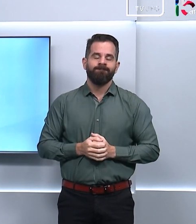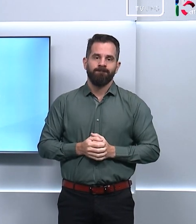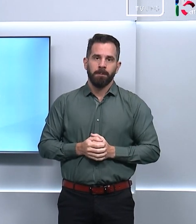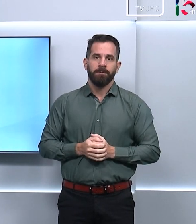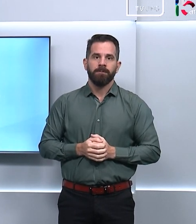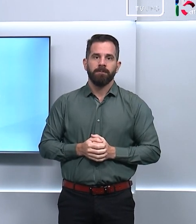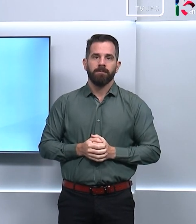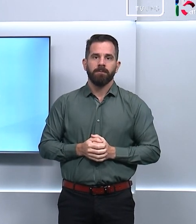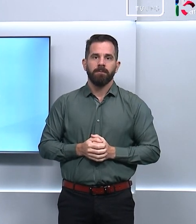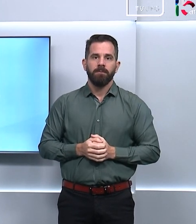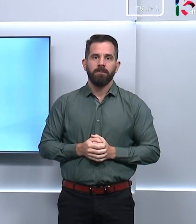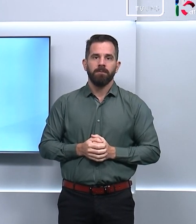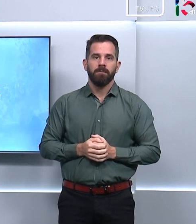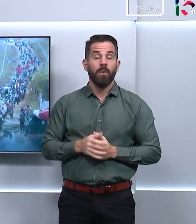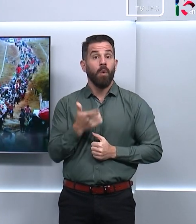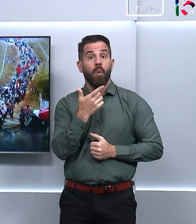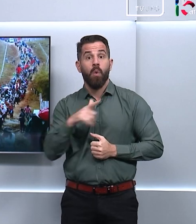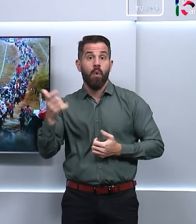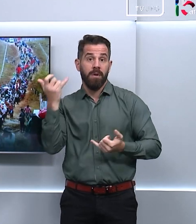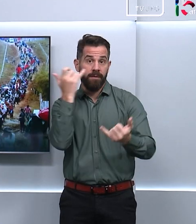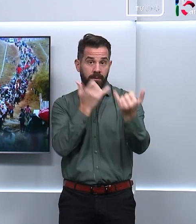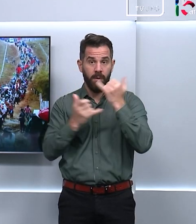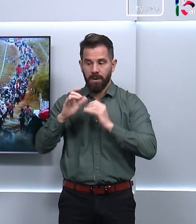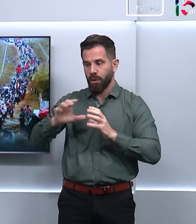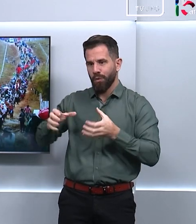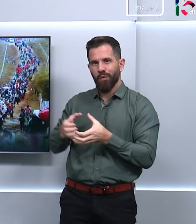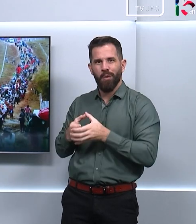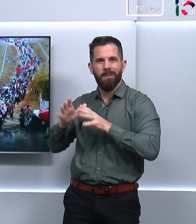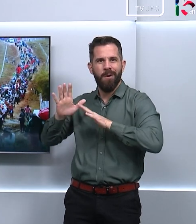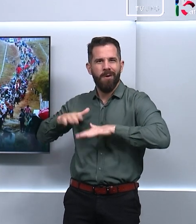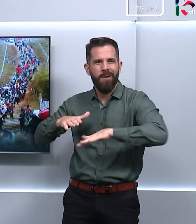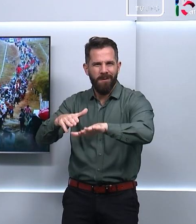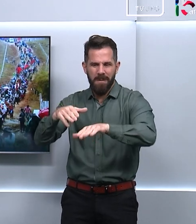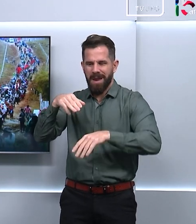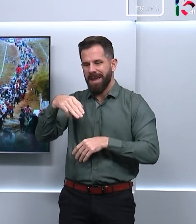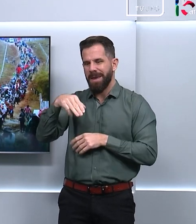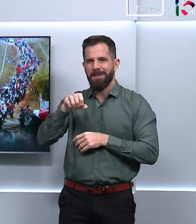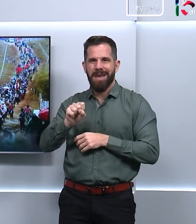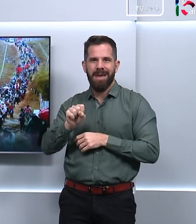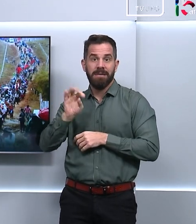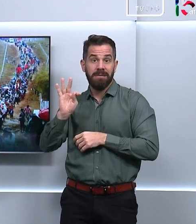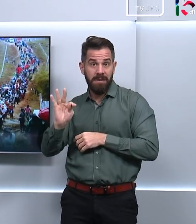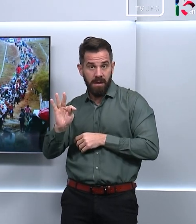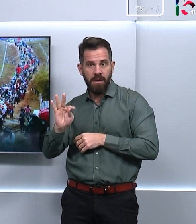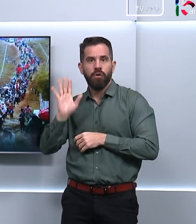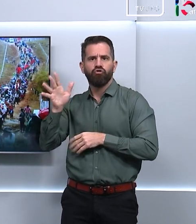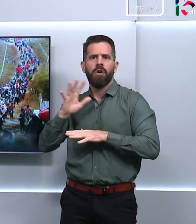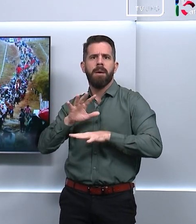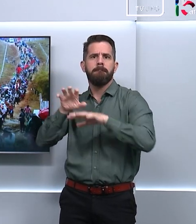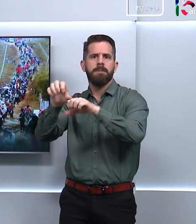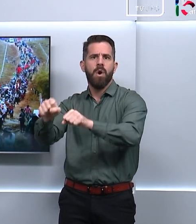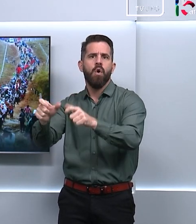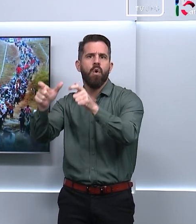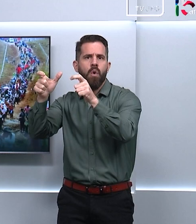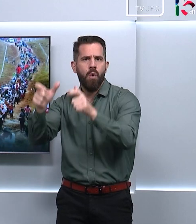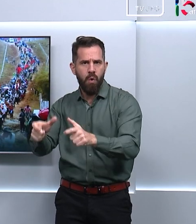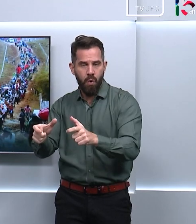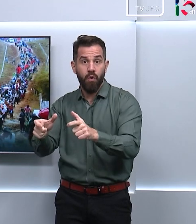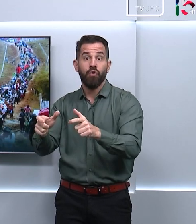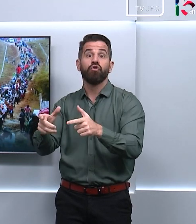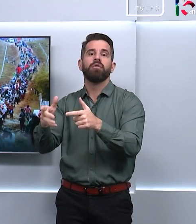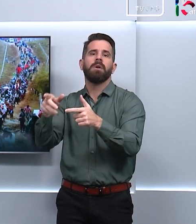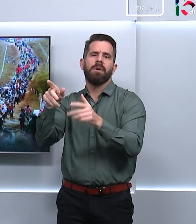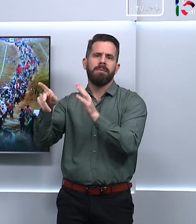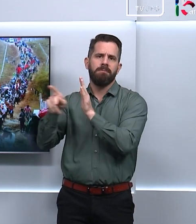Os integrantes do Movimento dos Trabalhadores Rurais Sem Terra, o MST, ocuparam a sede da Superintendência Regional do